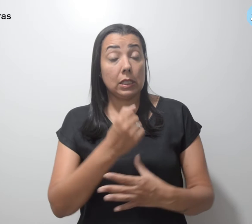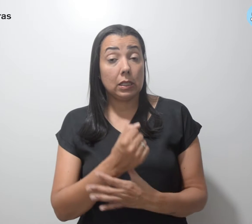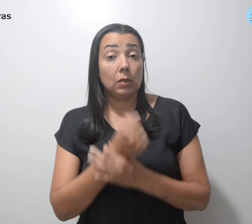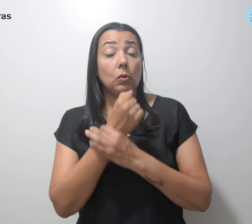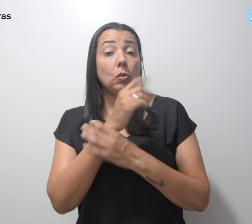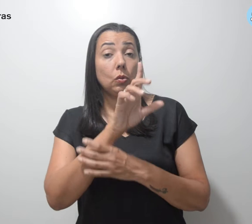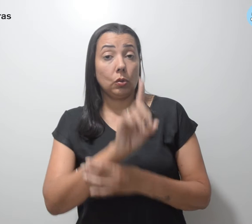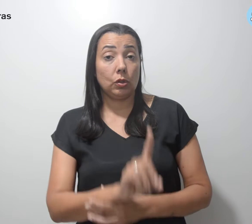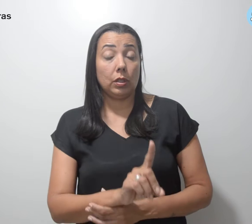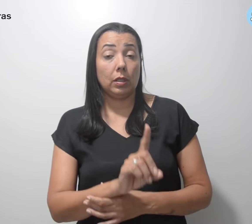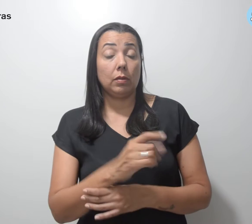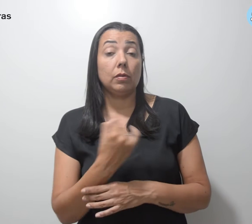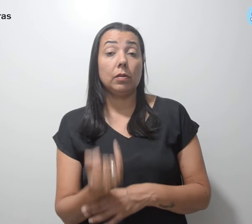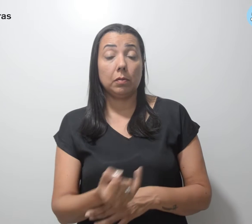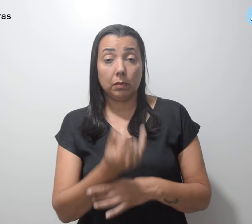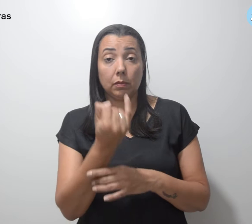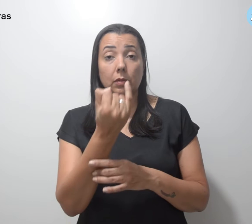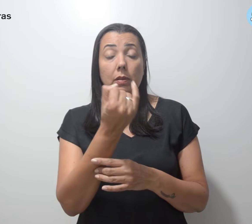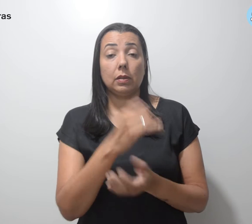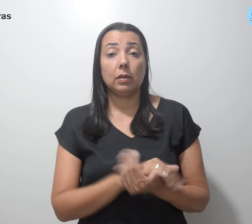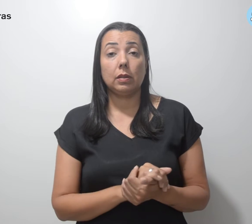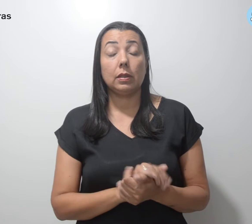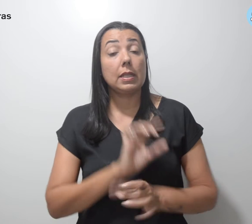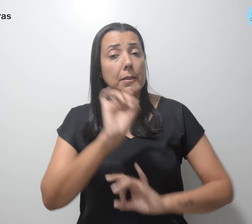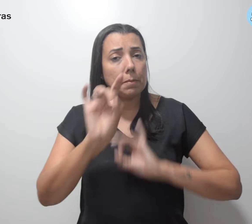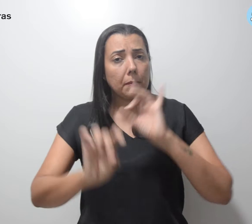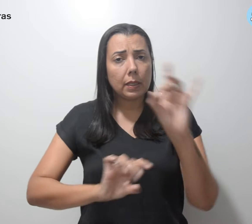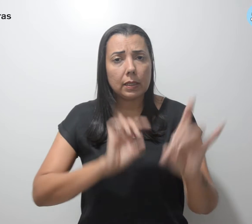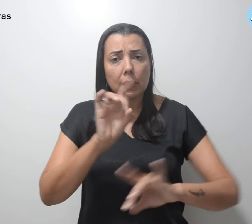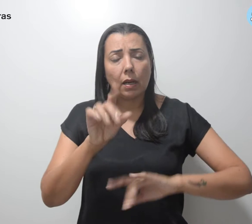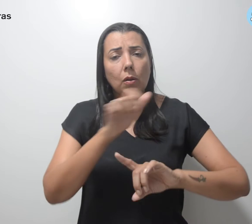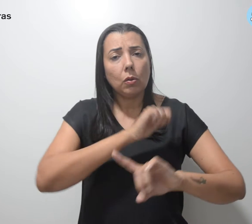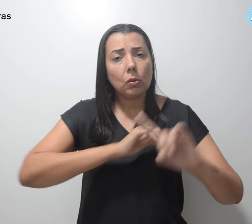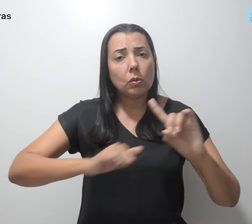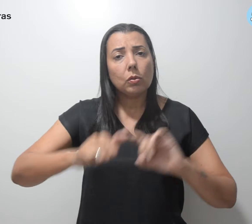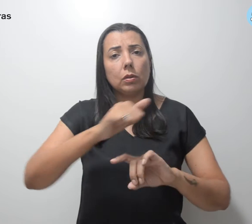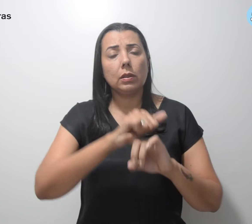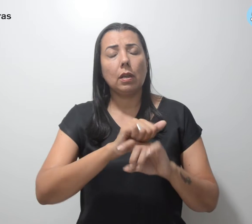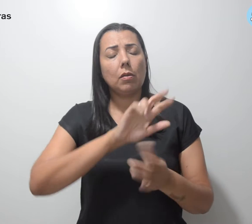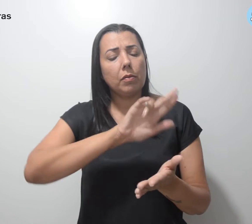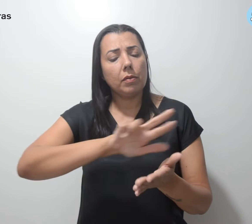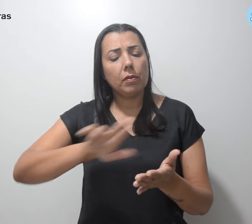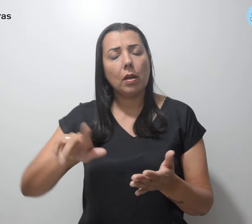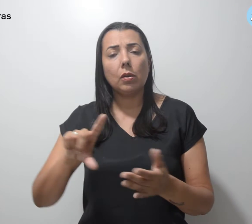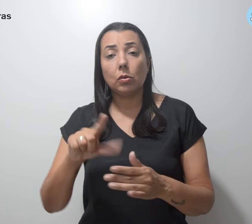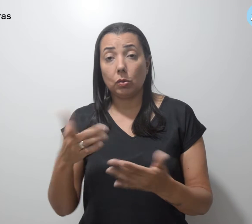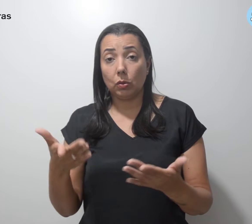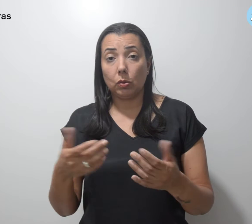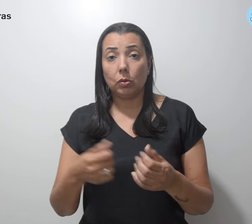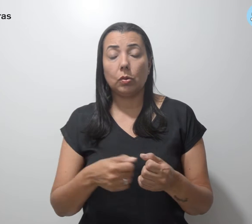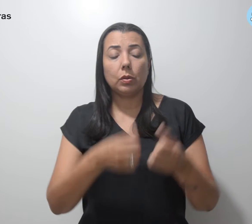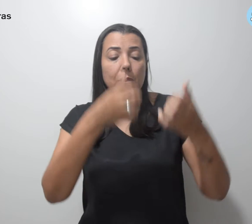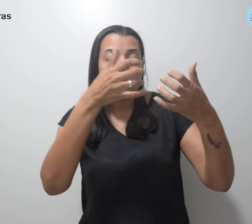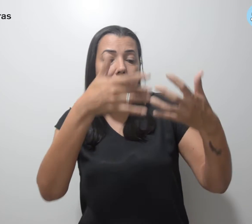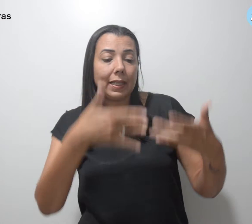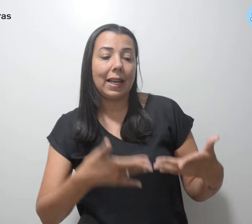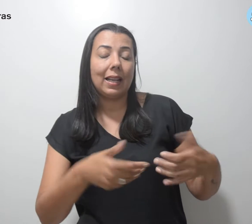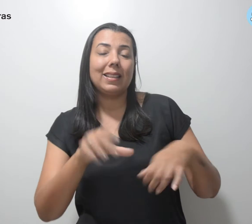direitos fundamentais, essenciais, sociais e etc., descritos na Constituição